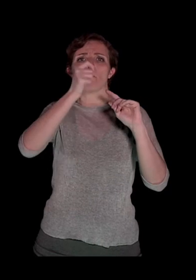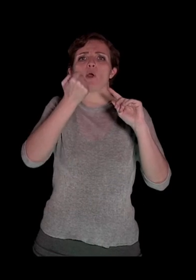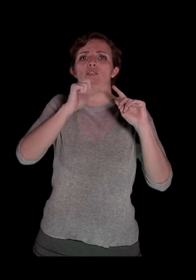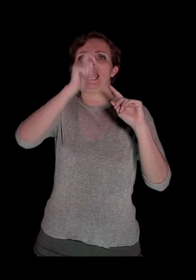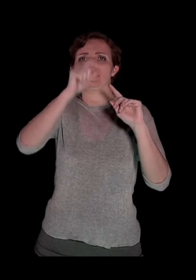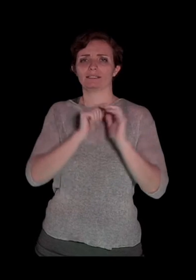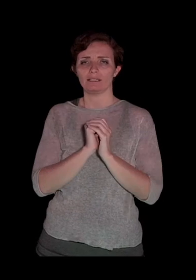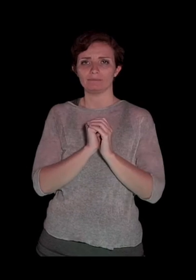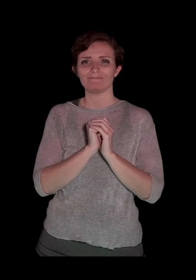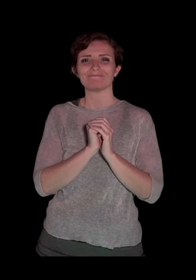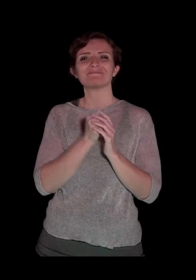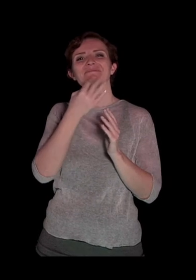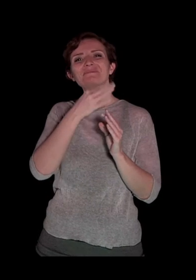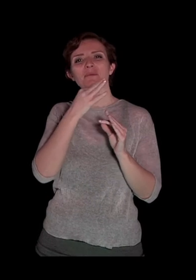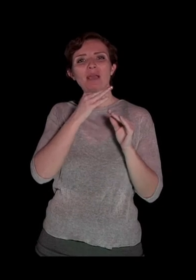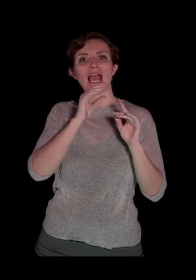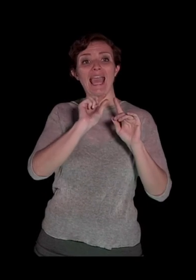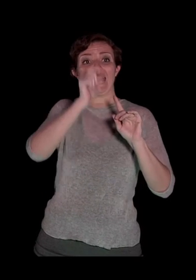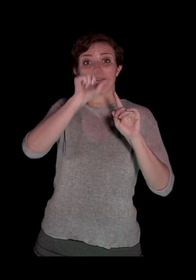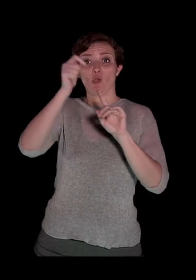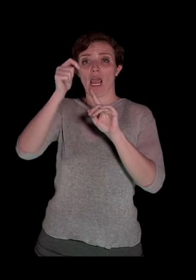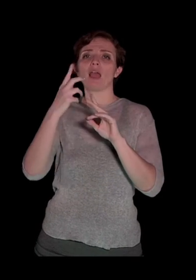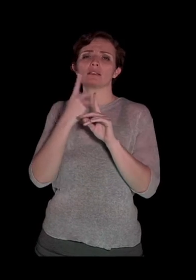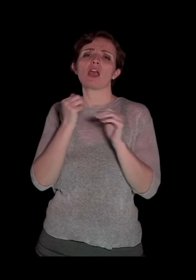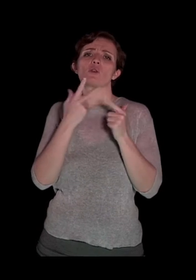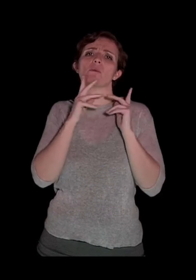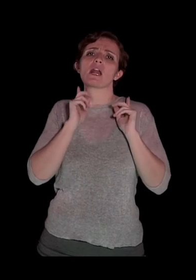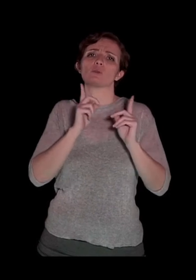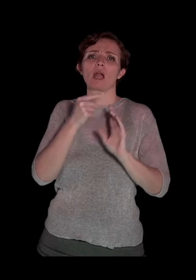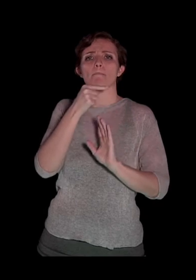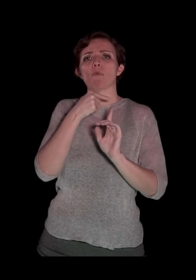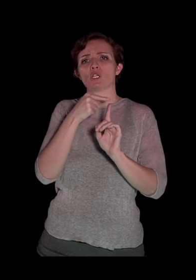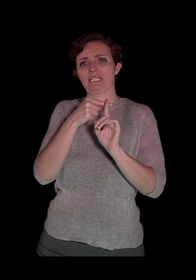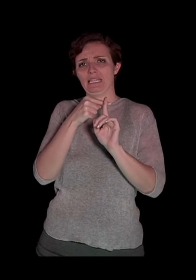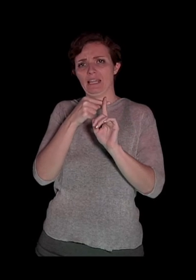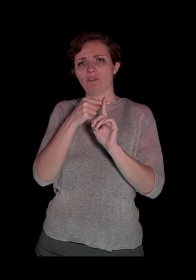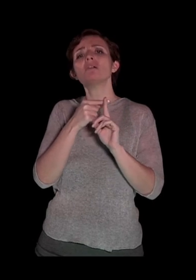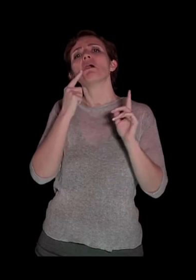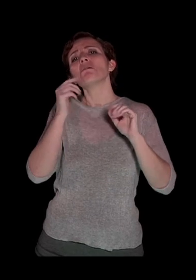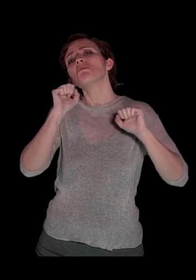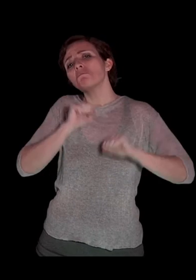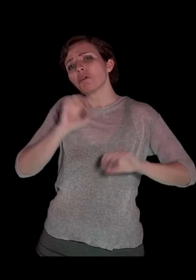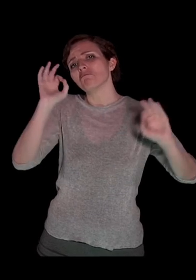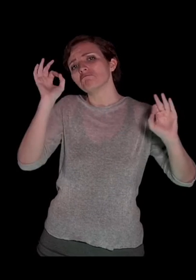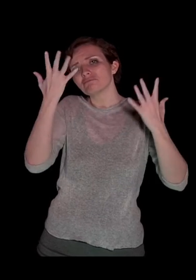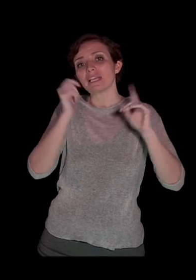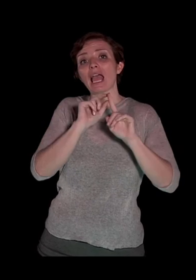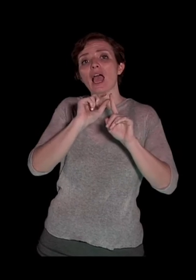In generale gli esponenti sono dei numeri naturali positivi, in alcuni casi però si può anche ammettere la presenza nel monomio di esponenti negativi